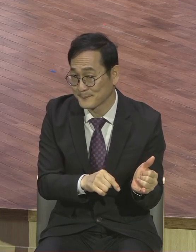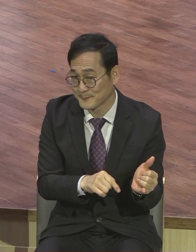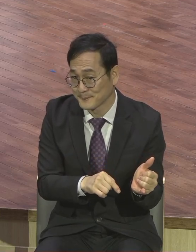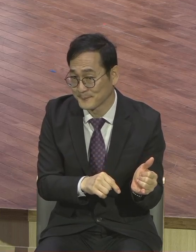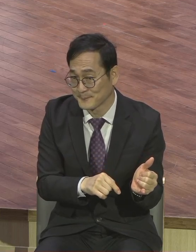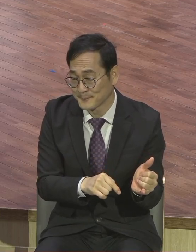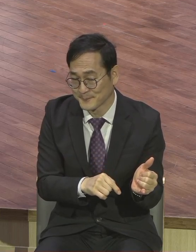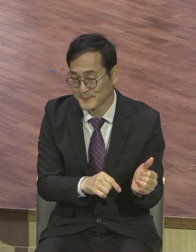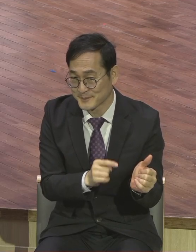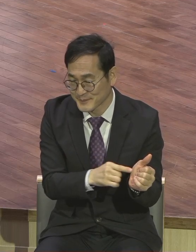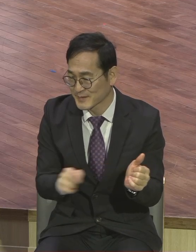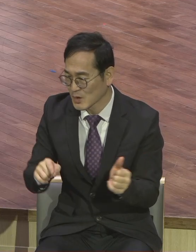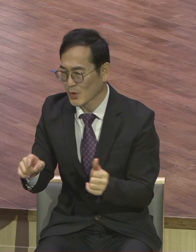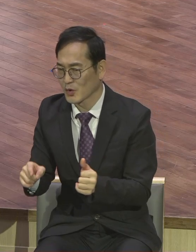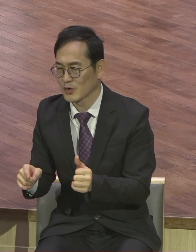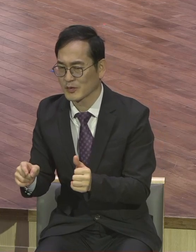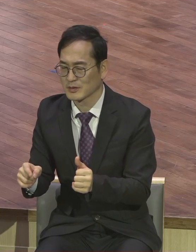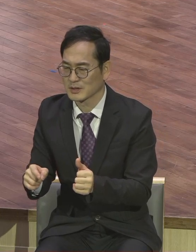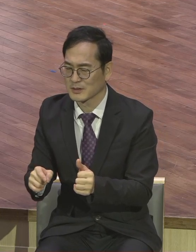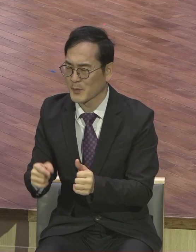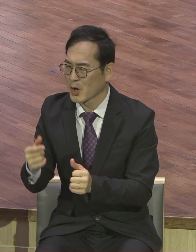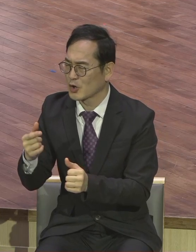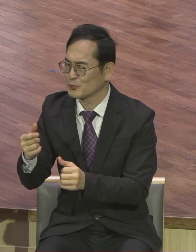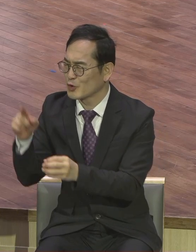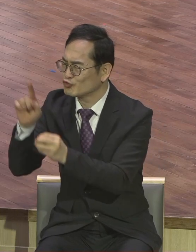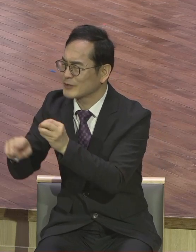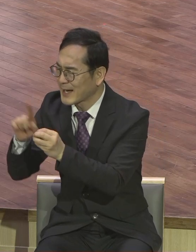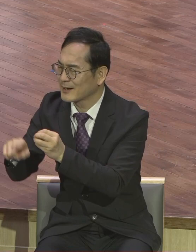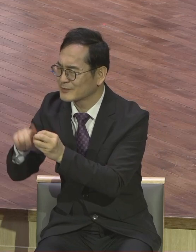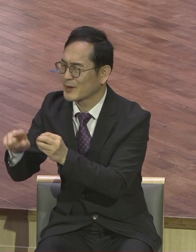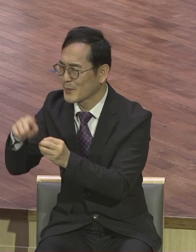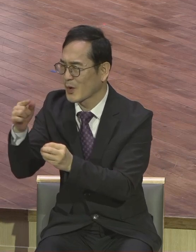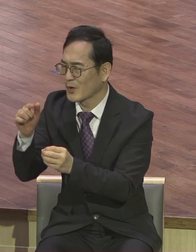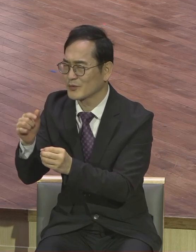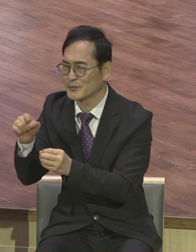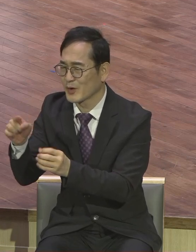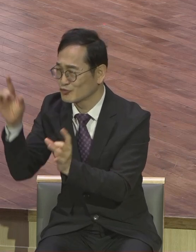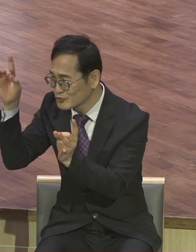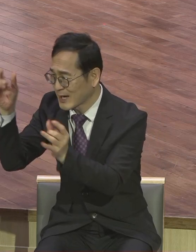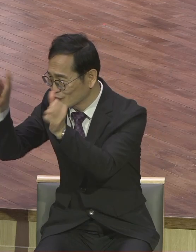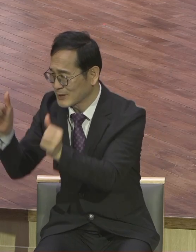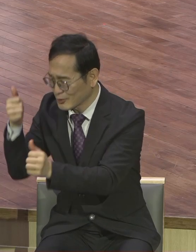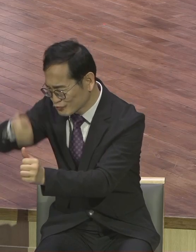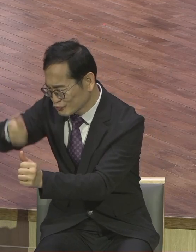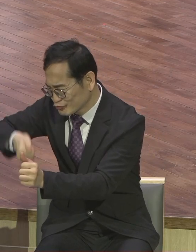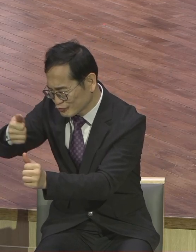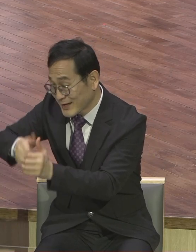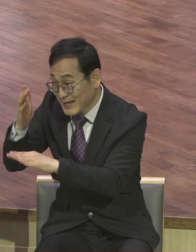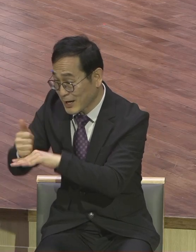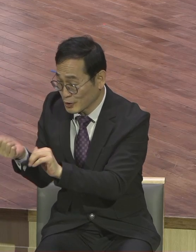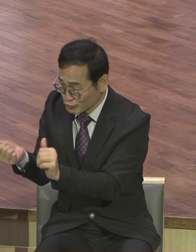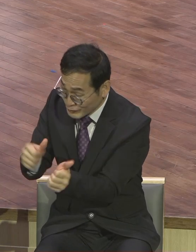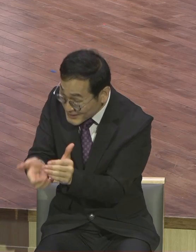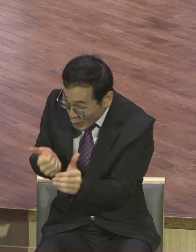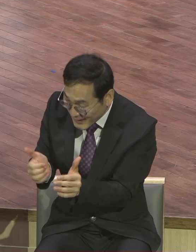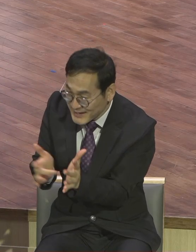우상승파만 하다가 죽기 직전에 예수의 영재받이 구원받은 사람하고 같습니까? 공평하신 하나님이신데